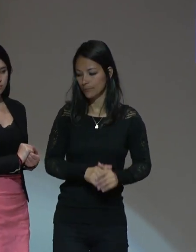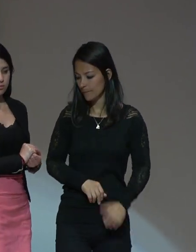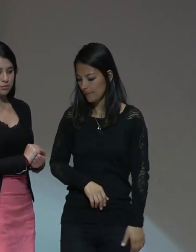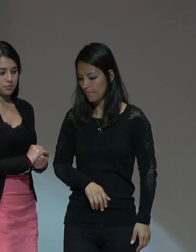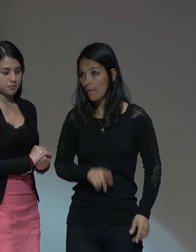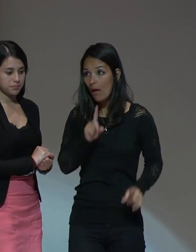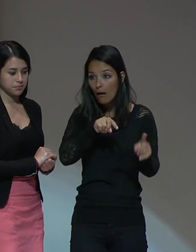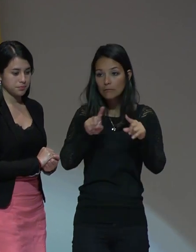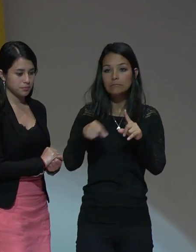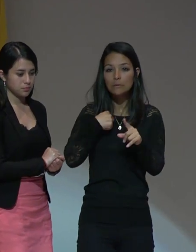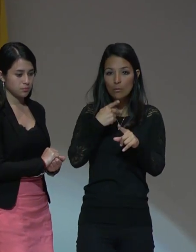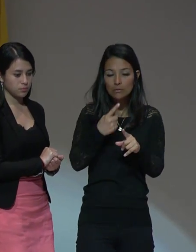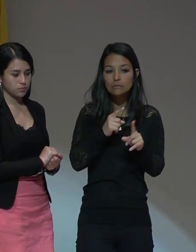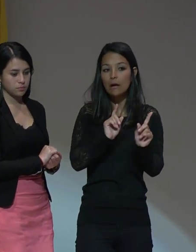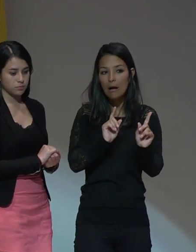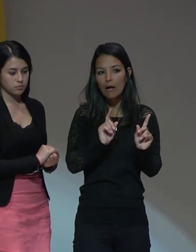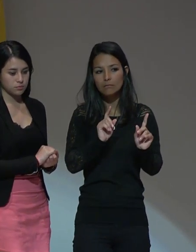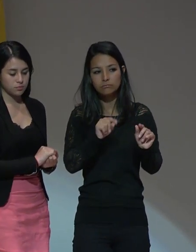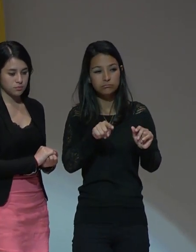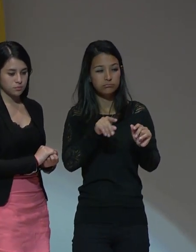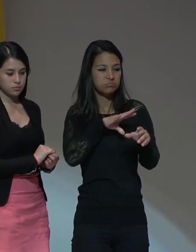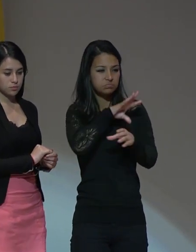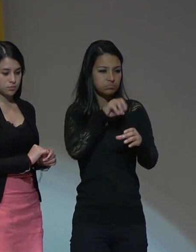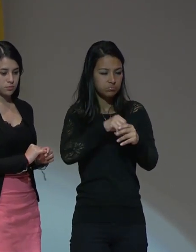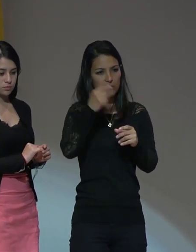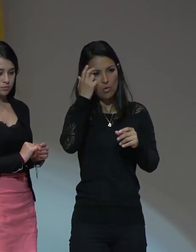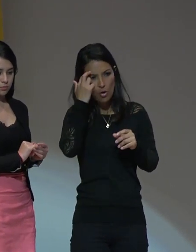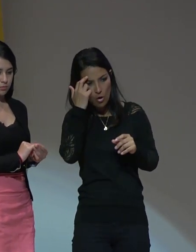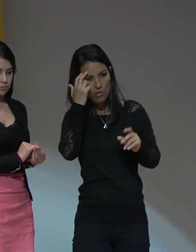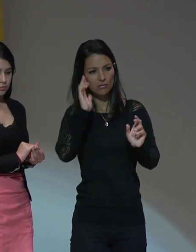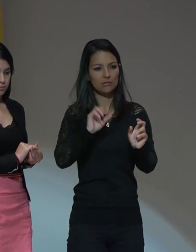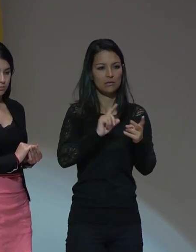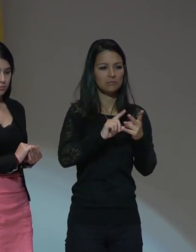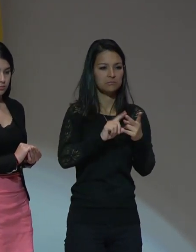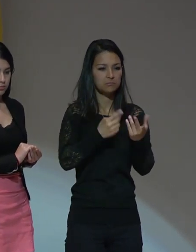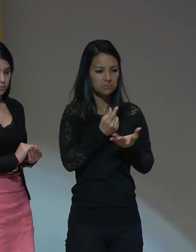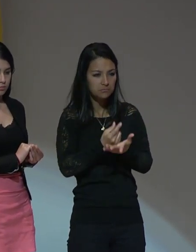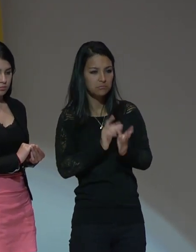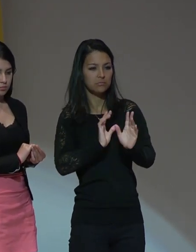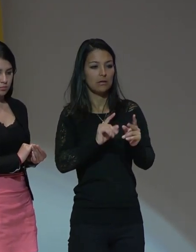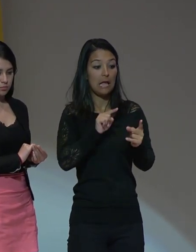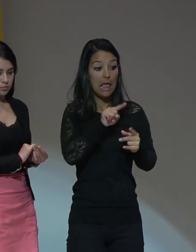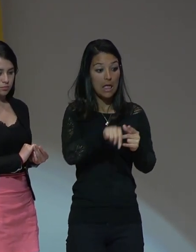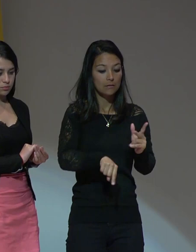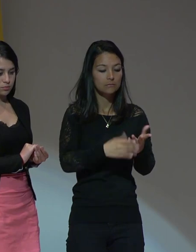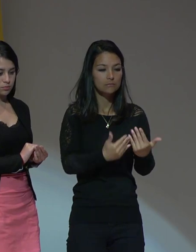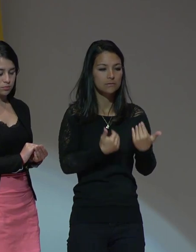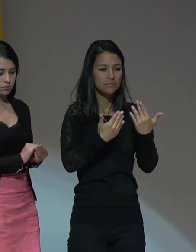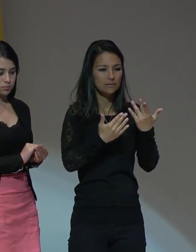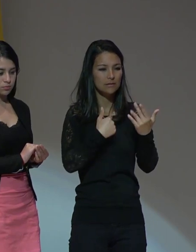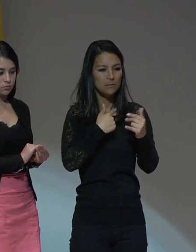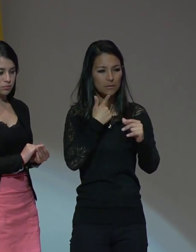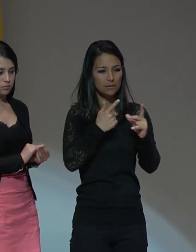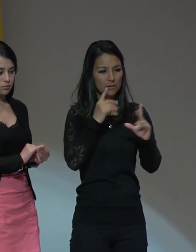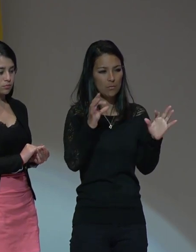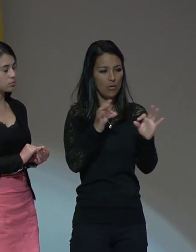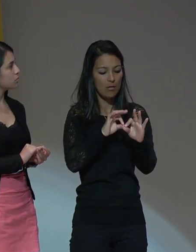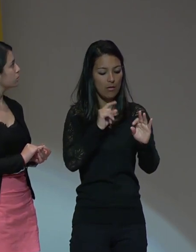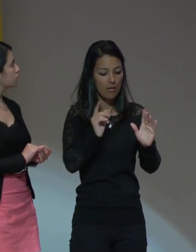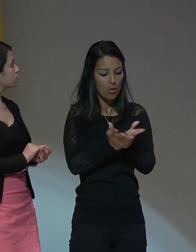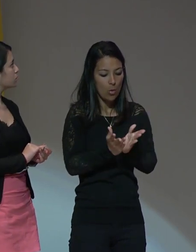estándares vienen de una lógica normativa economicista y llevan a una educación